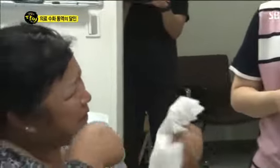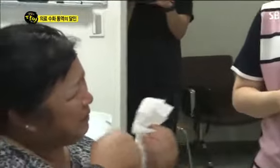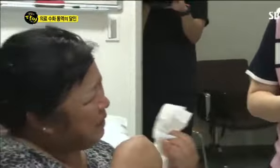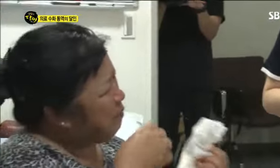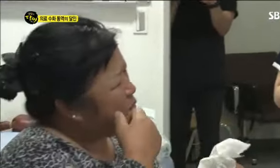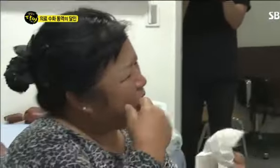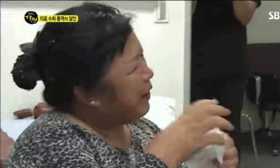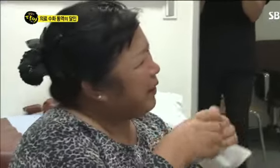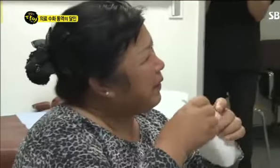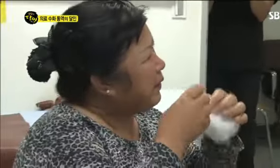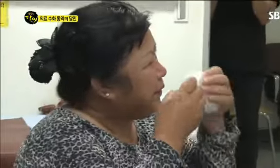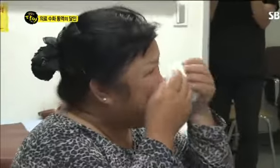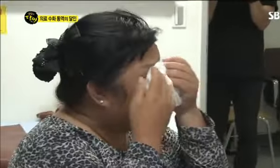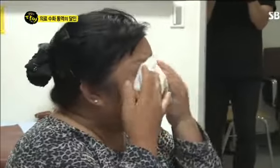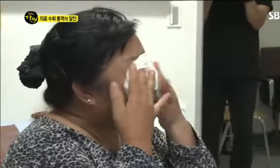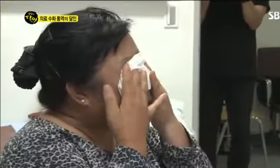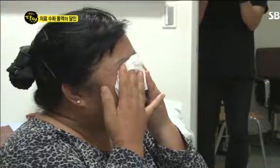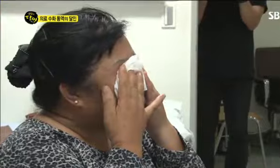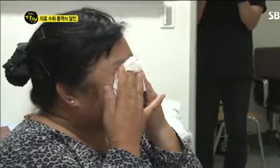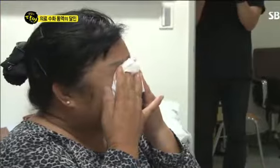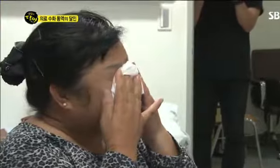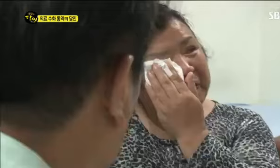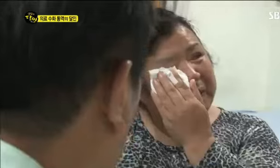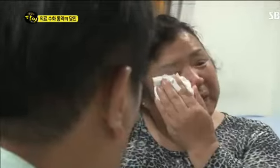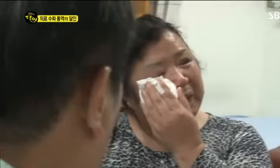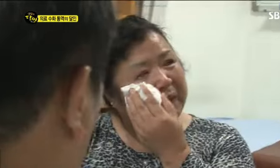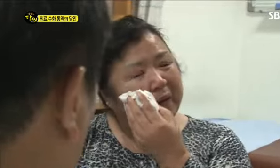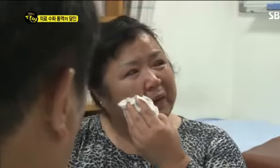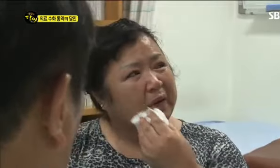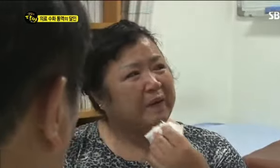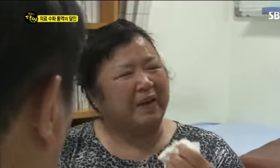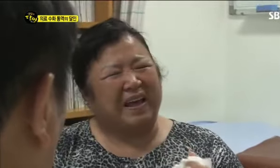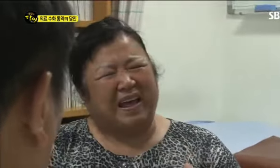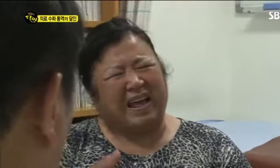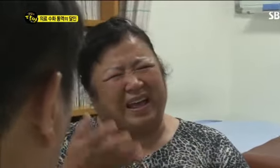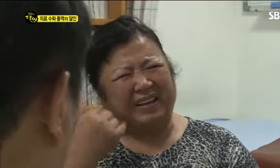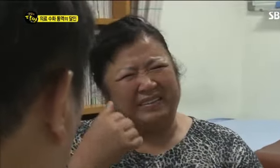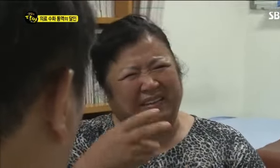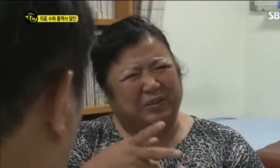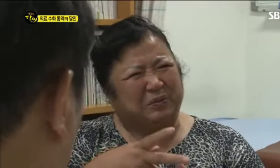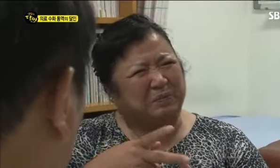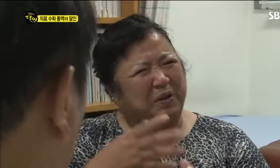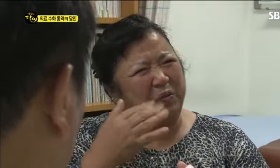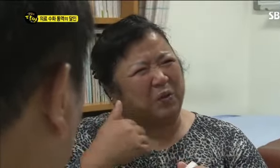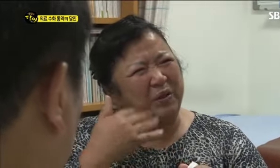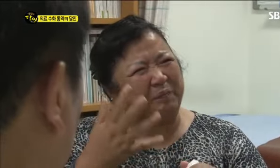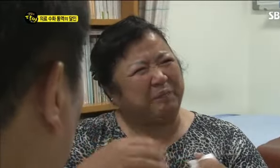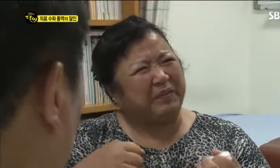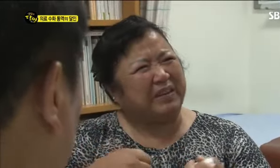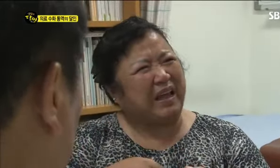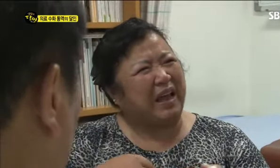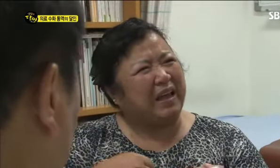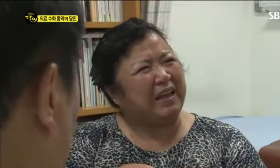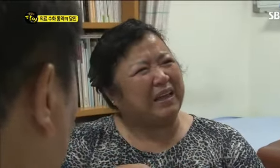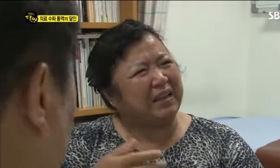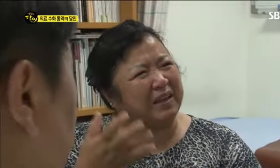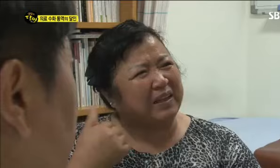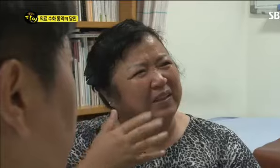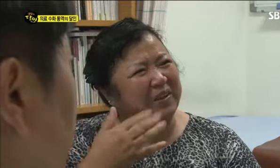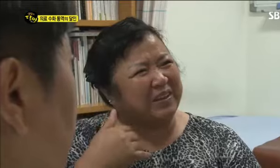옛날에 좀, 그렇게 좀. 환자는 자신의 말을 이해해주는 사람이 생기자 안도의 눈물을